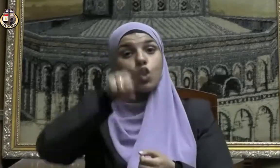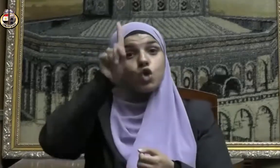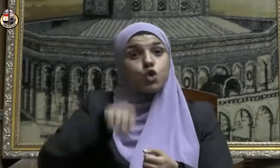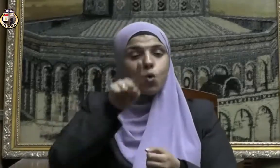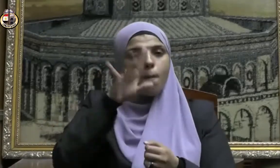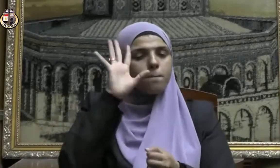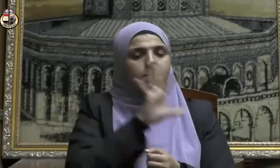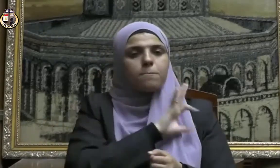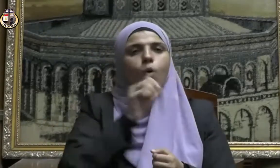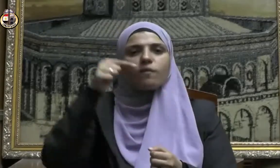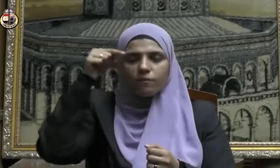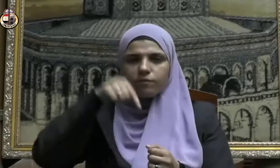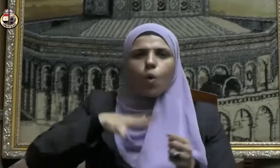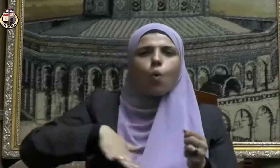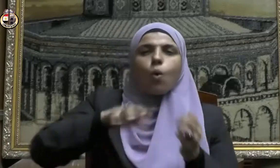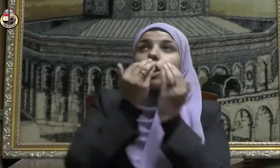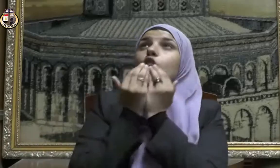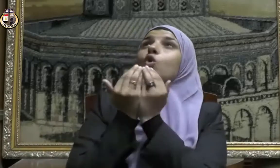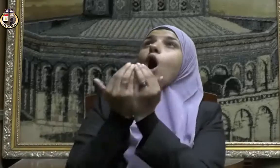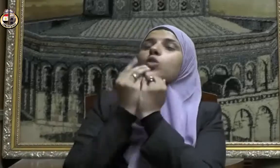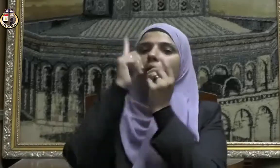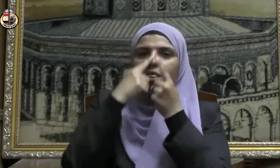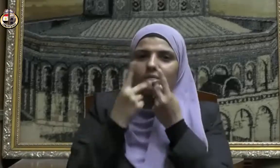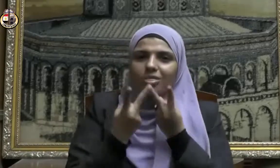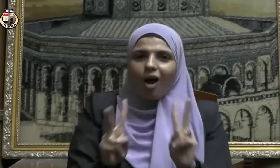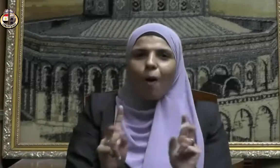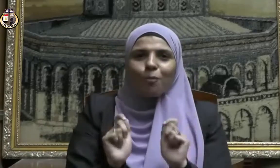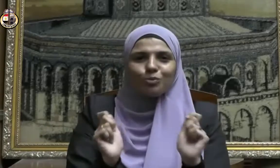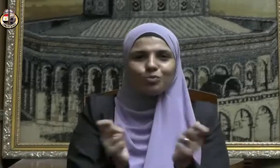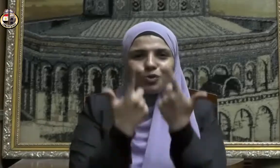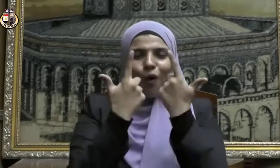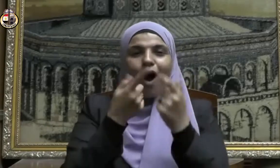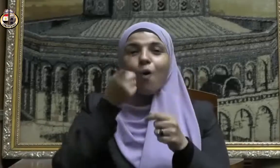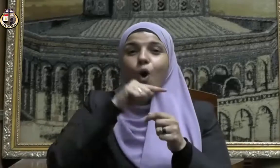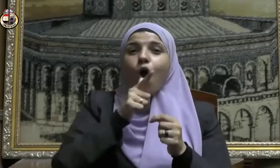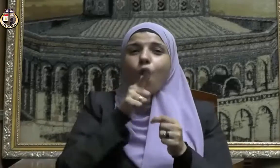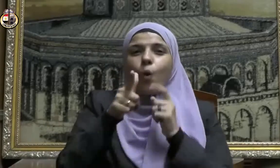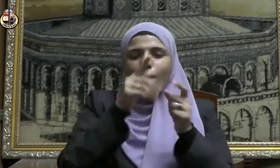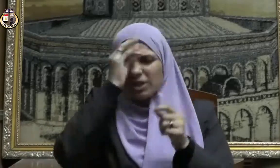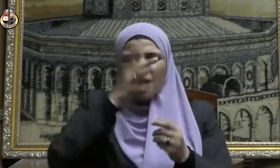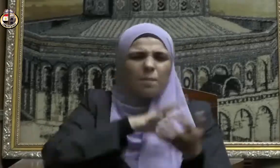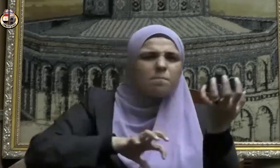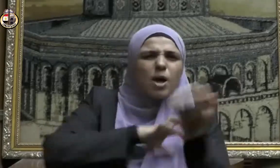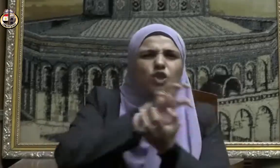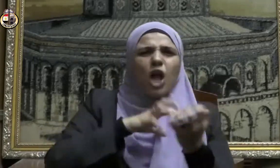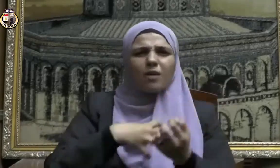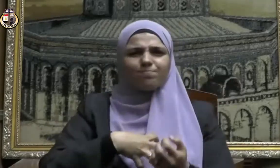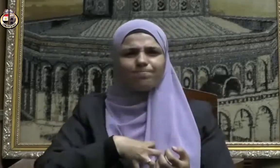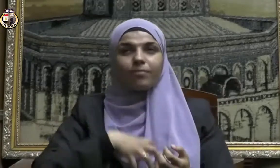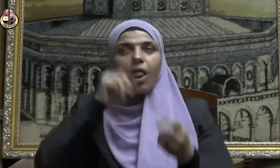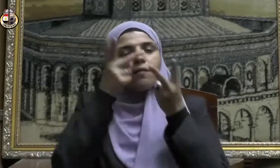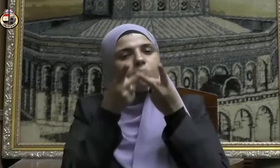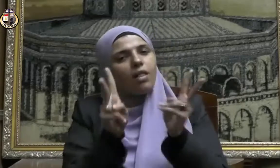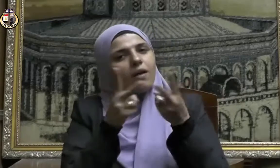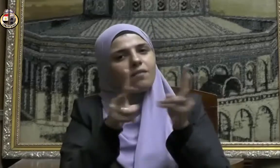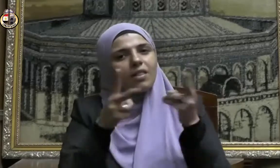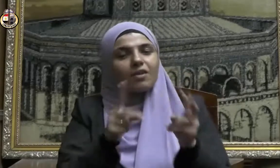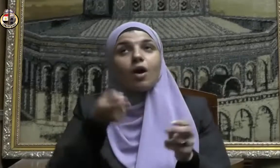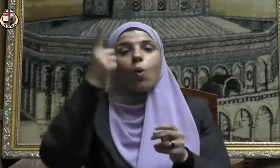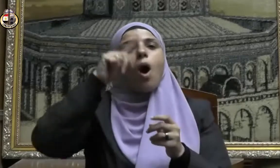تجاب فيه الدعوات وتقال فيه العثرات ويباهي الله عز